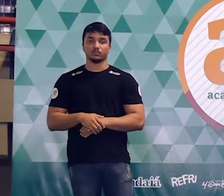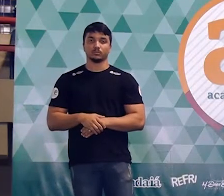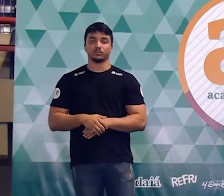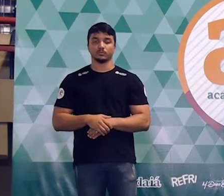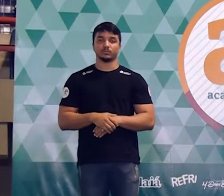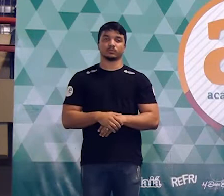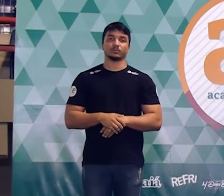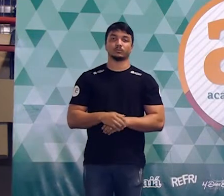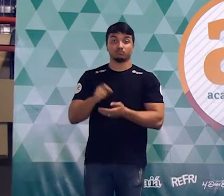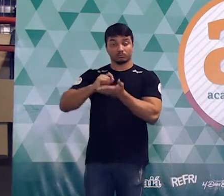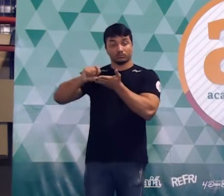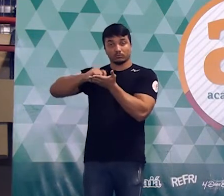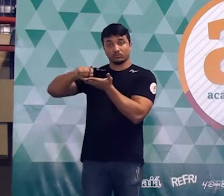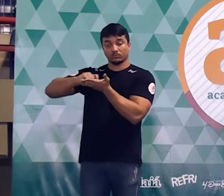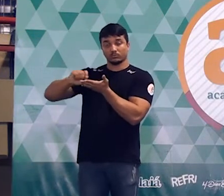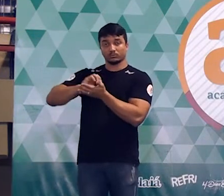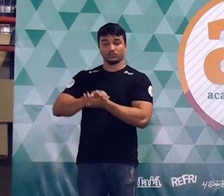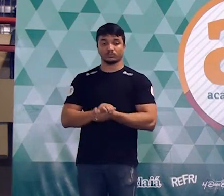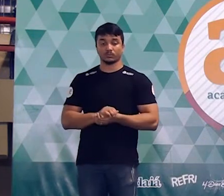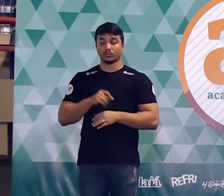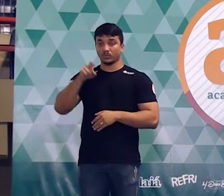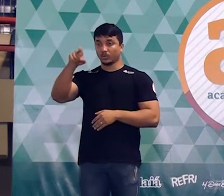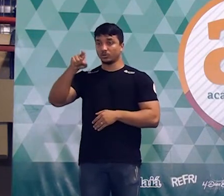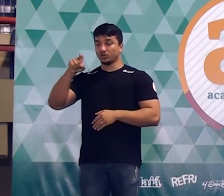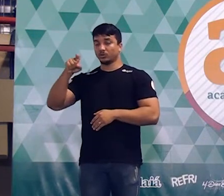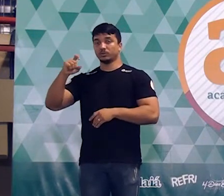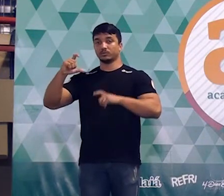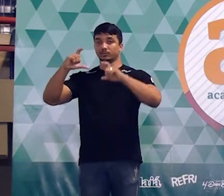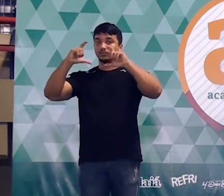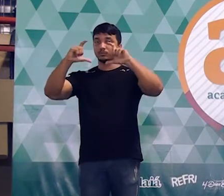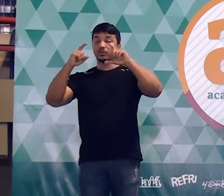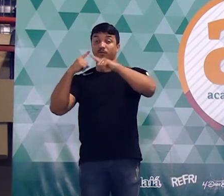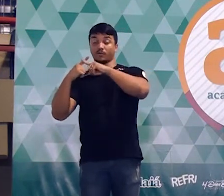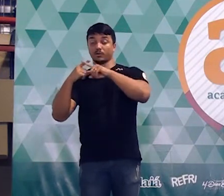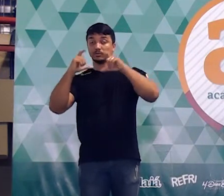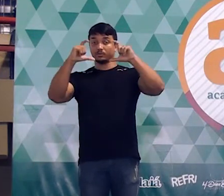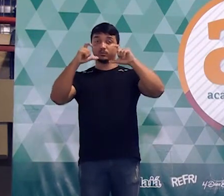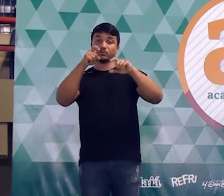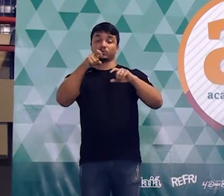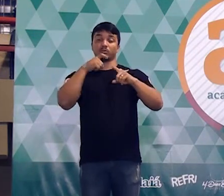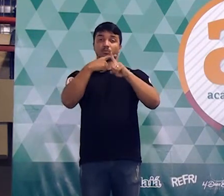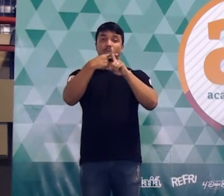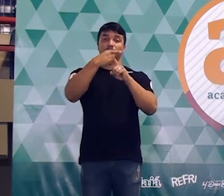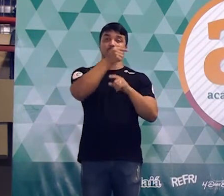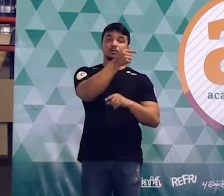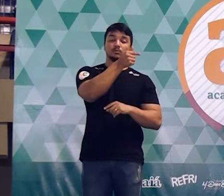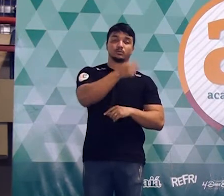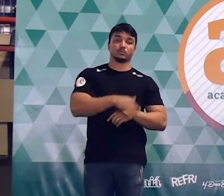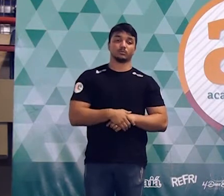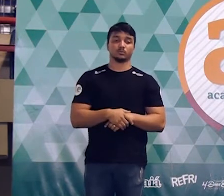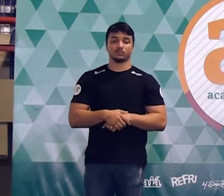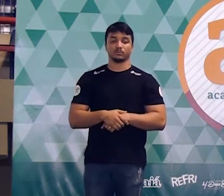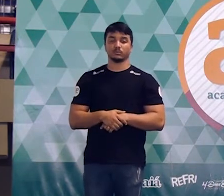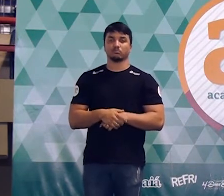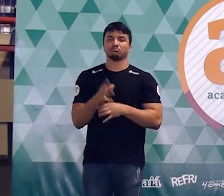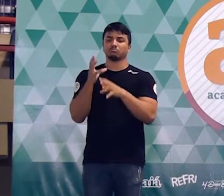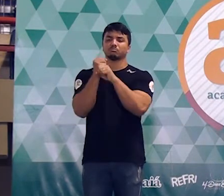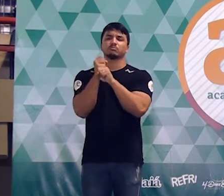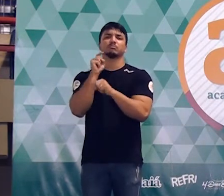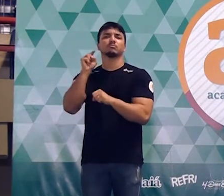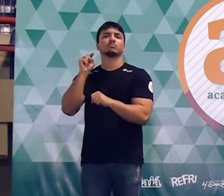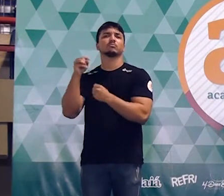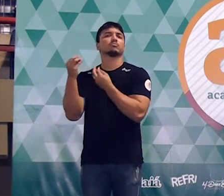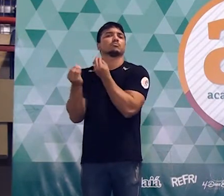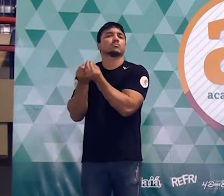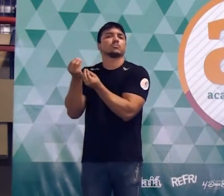anotação na figura de vocês. Onde tem esse retângulo, você escreve assim, X vezes X mais 7. Que cálculo é esse que a